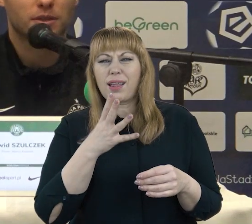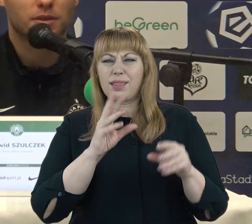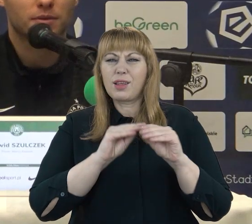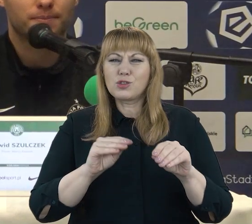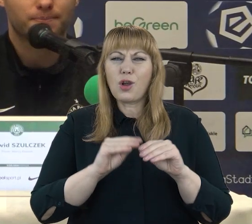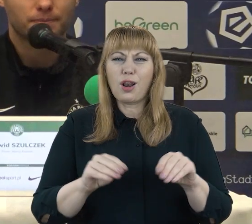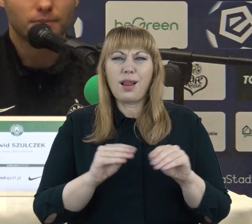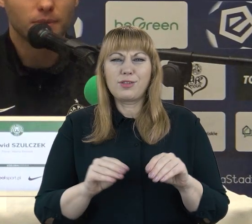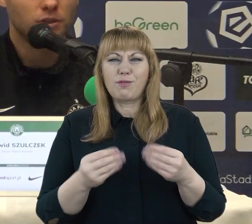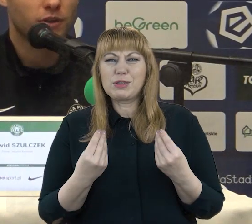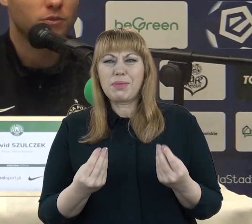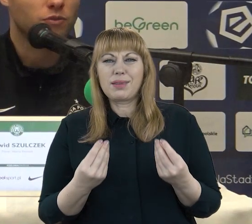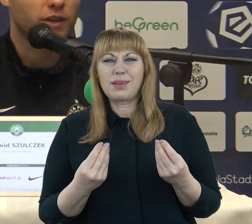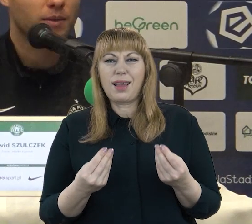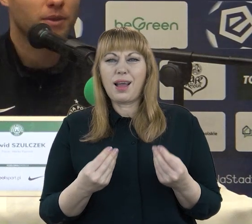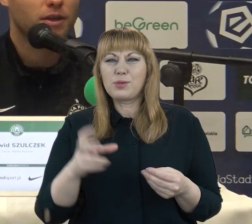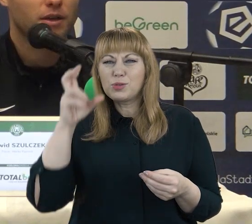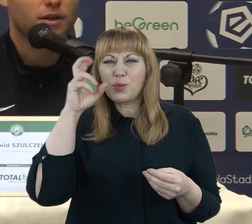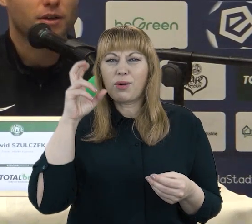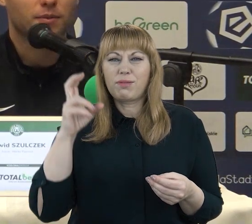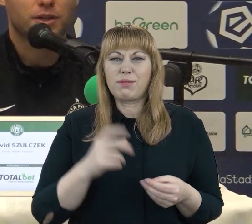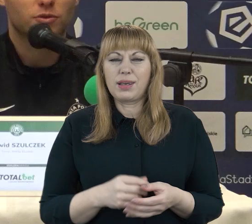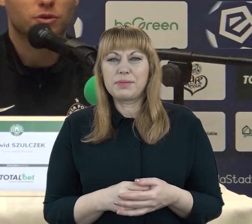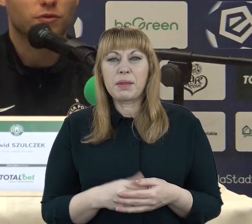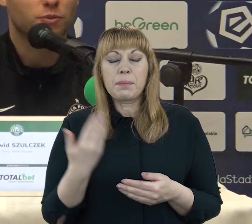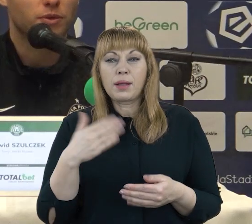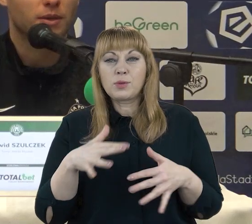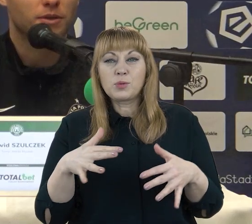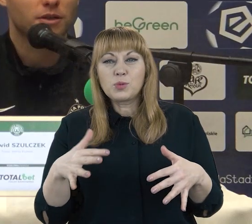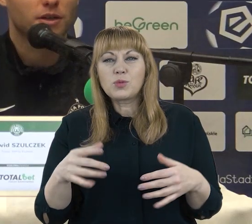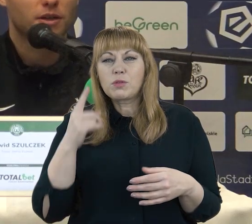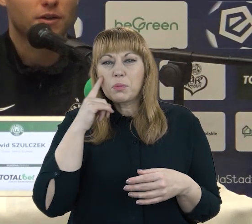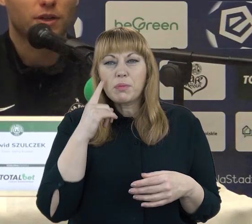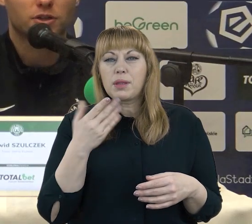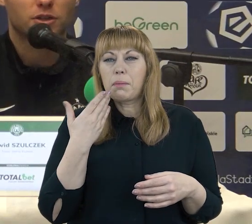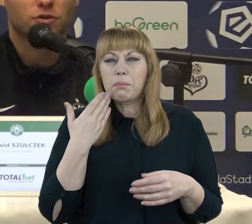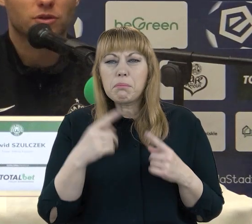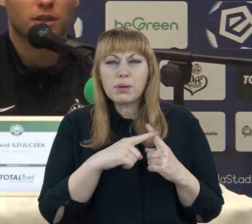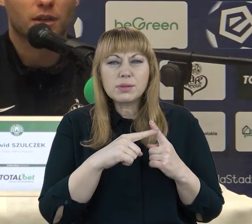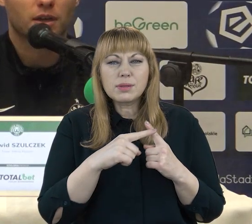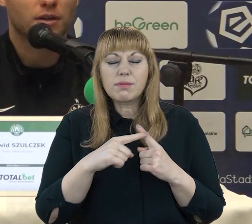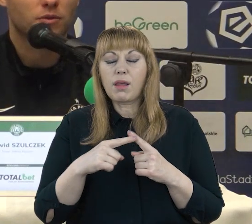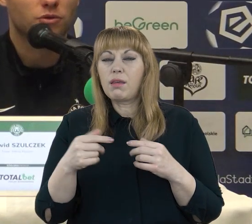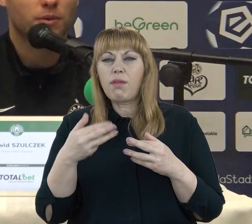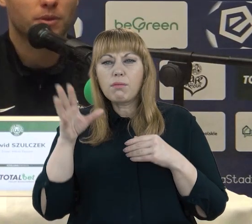jest świetnym człowiekiem. Bardzo dobrze go wspominam i wiele się też od trenera nauczyłem.